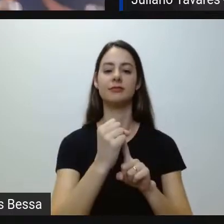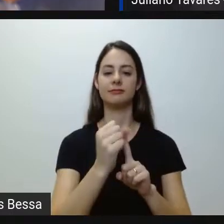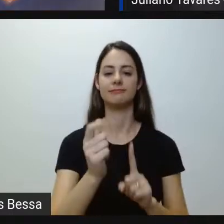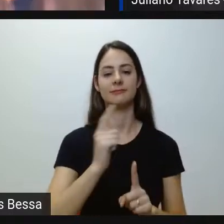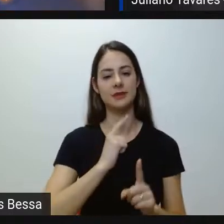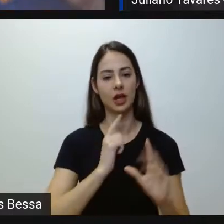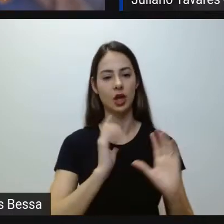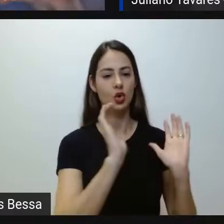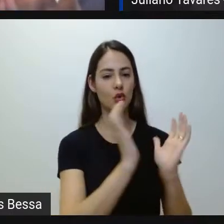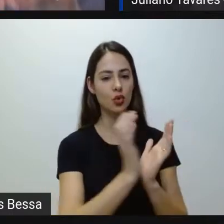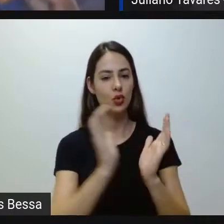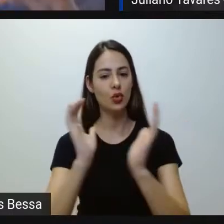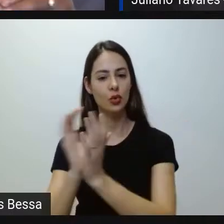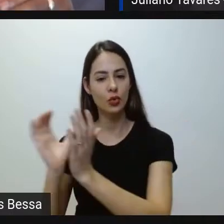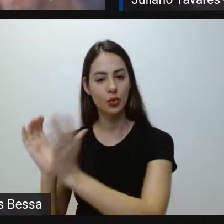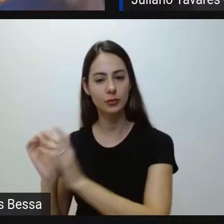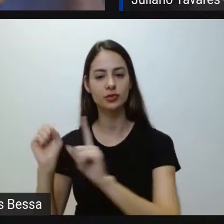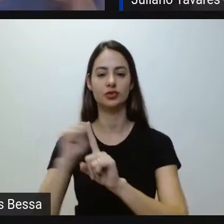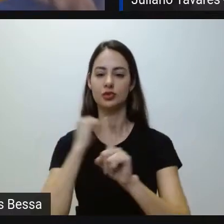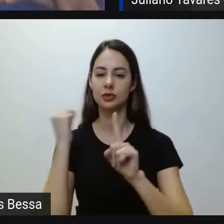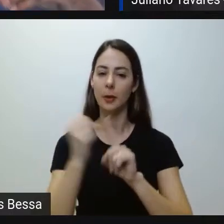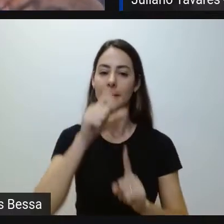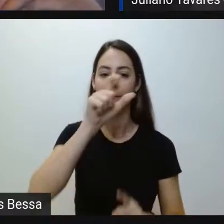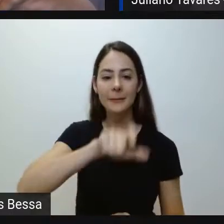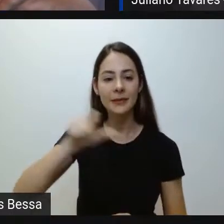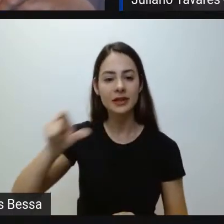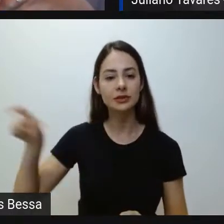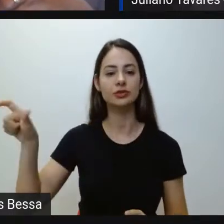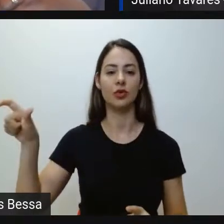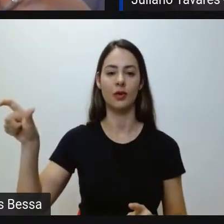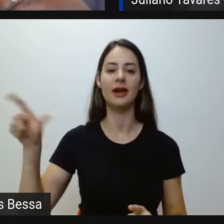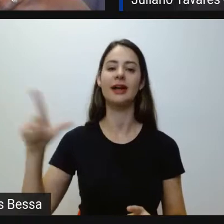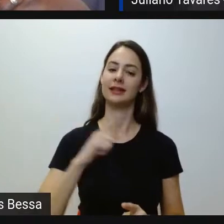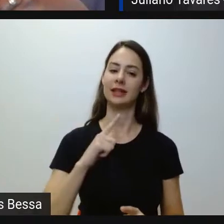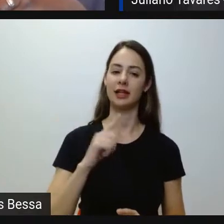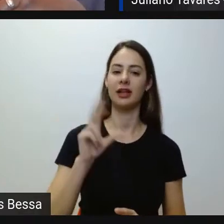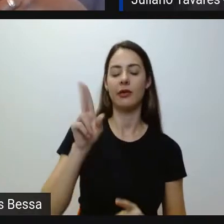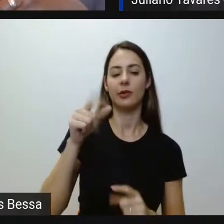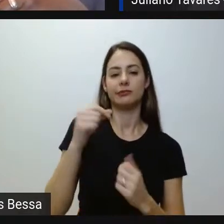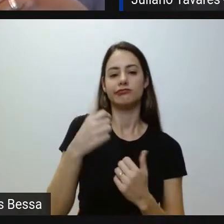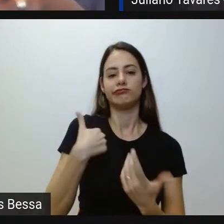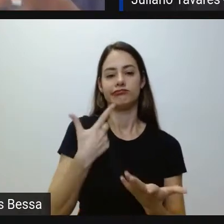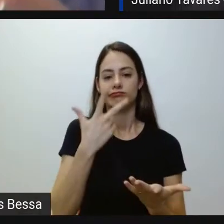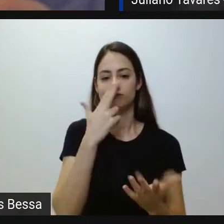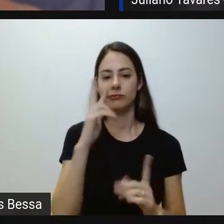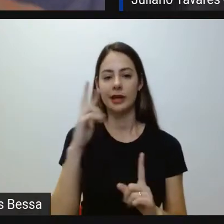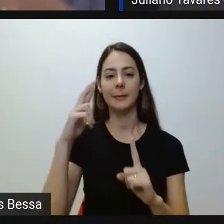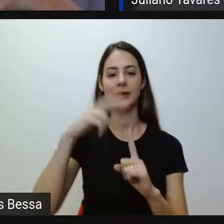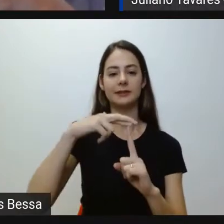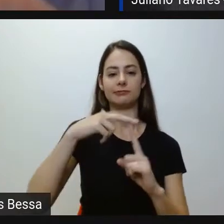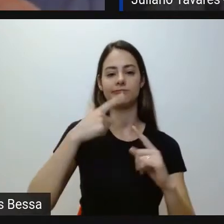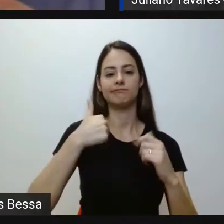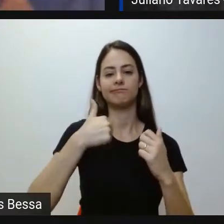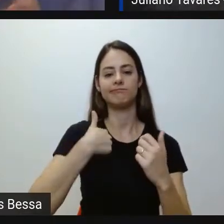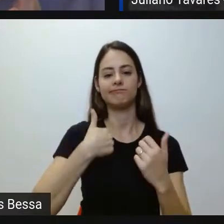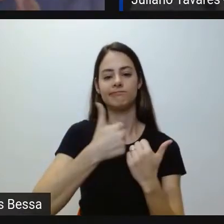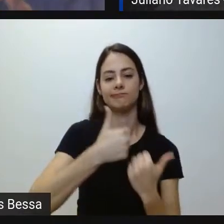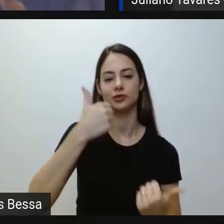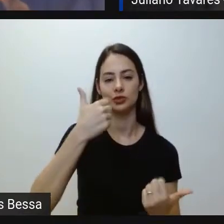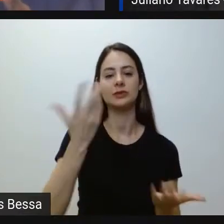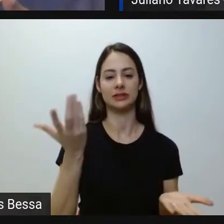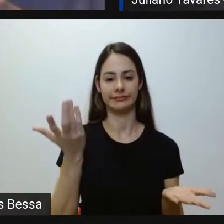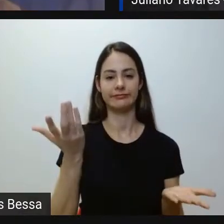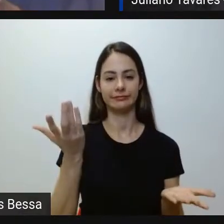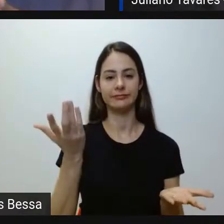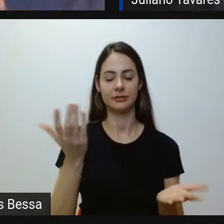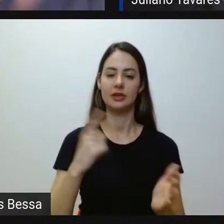grupos sociais, determinados indivíduos, que a gente diz que são subrepresentados socialmente. O que que é? São pessoas que, pelo